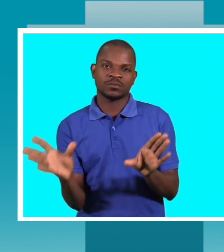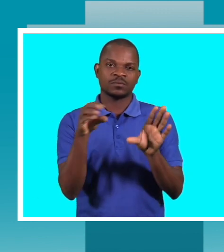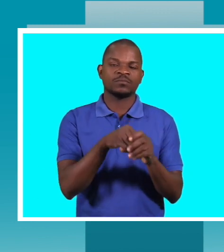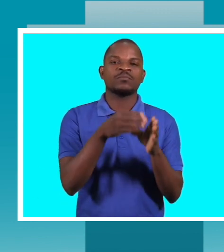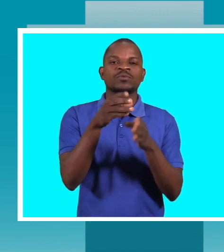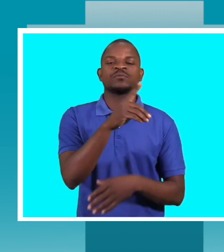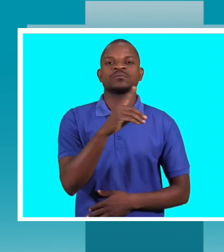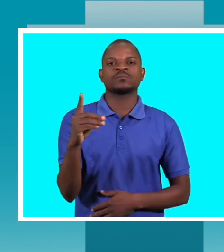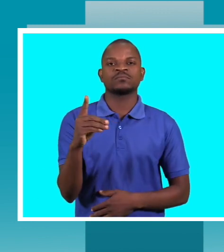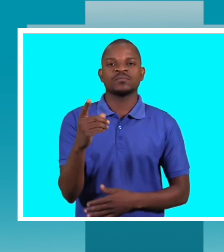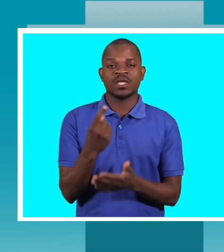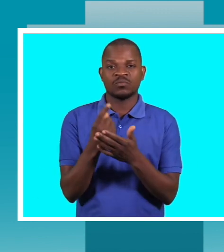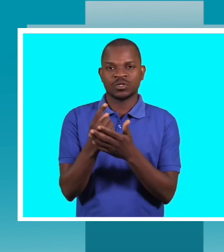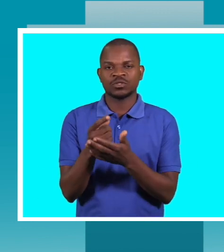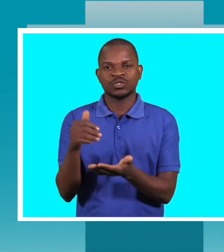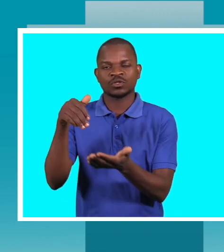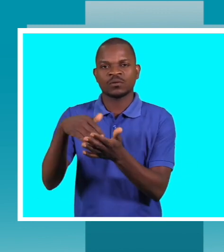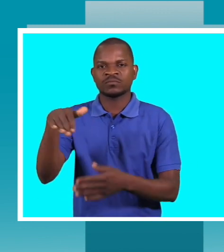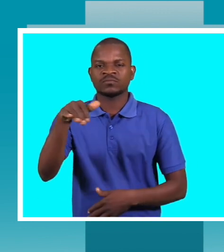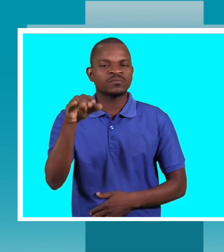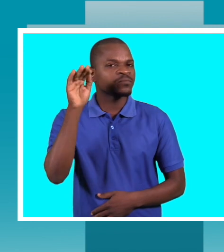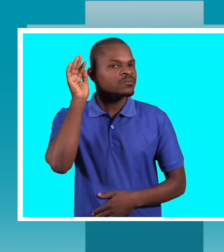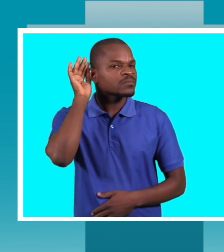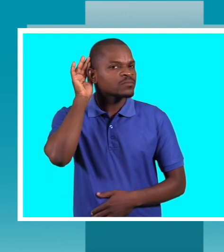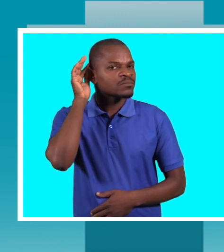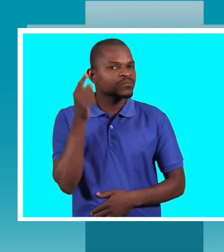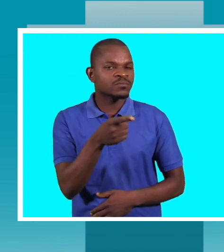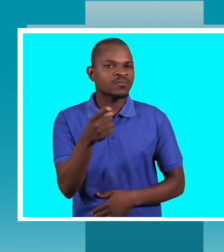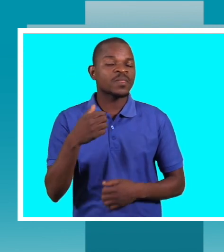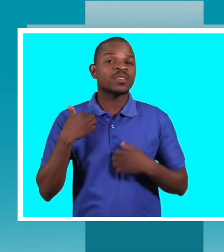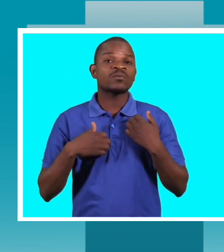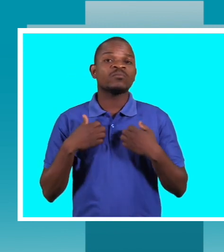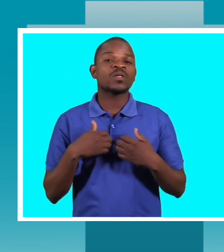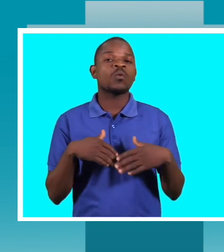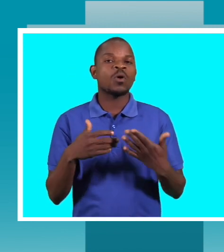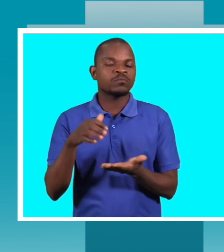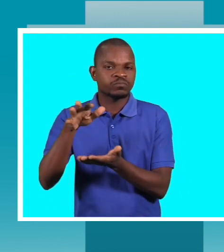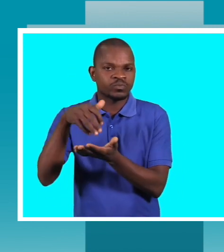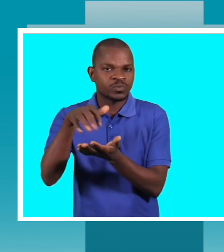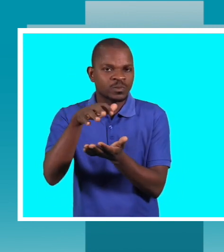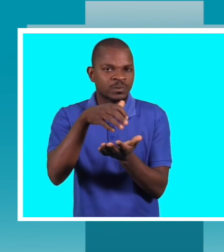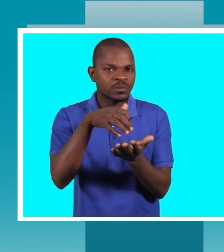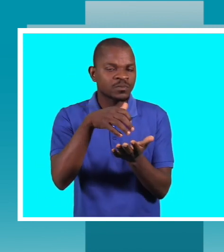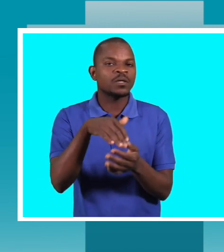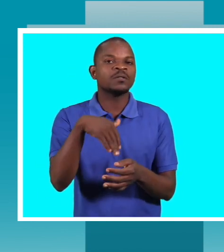deficiência. É preciso ir lá para saber quais são as necessidades que essas pessoas com deficiência. Então, em função disto, planificar